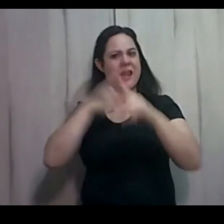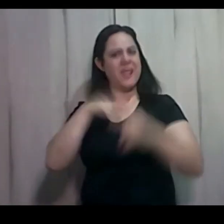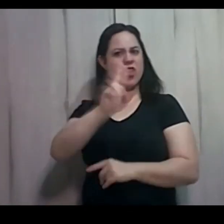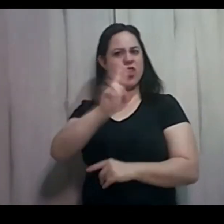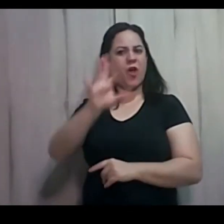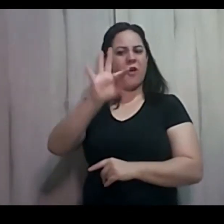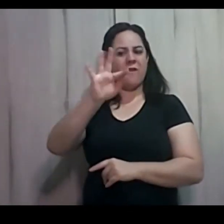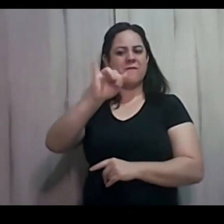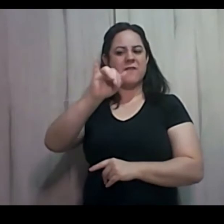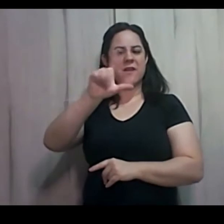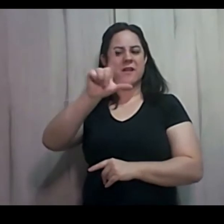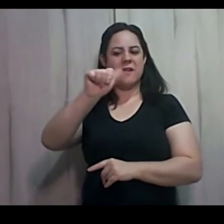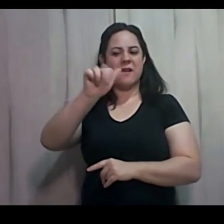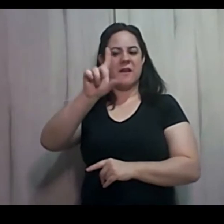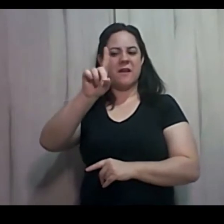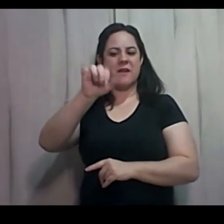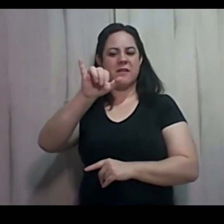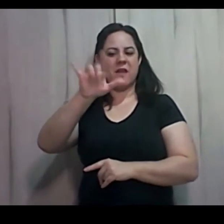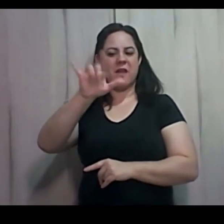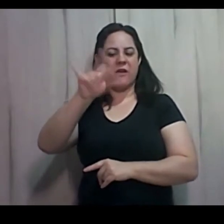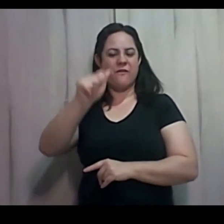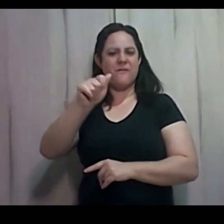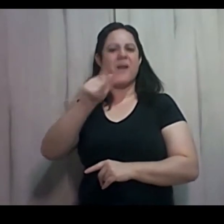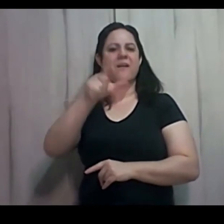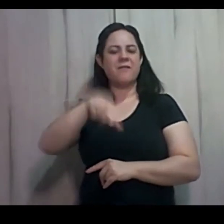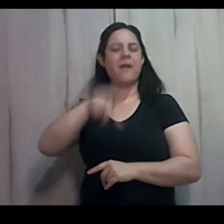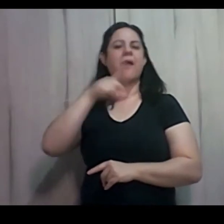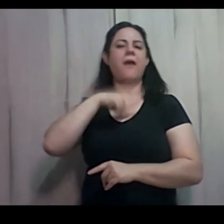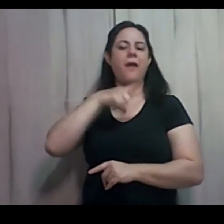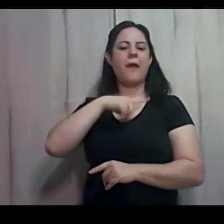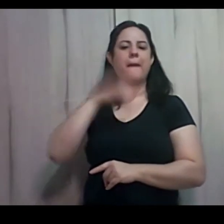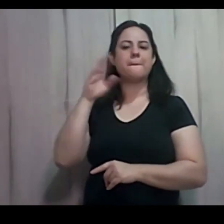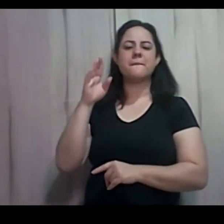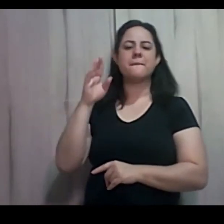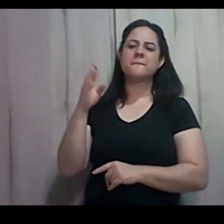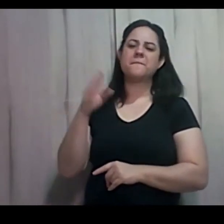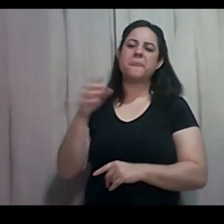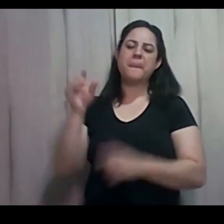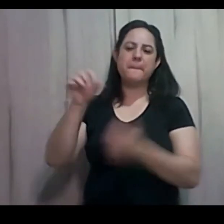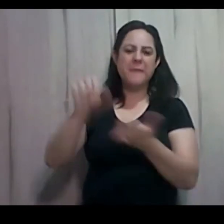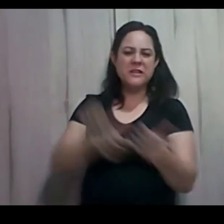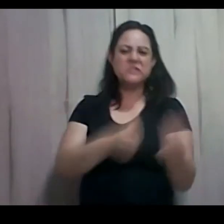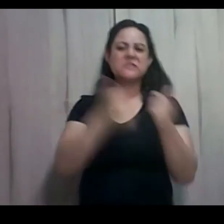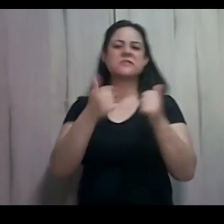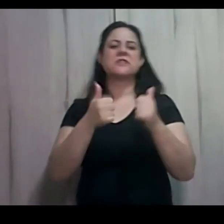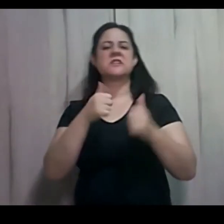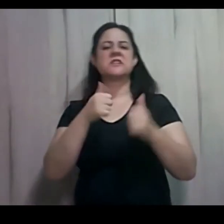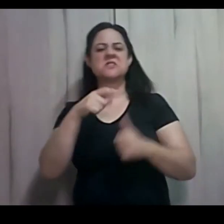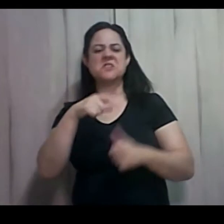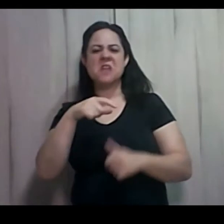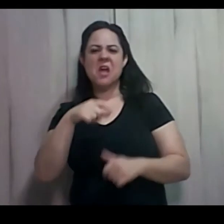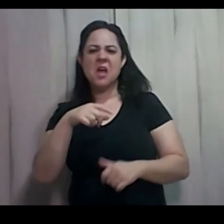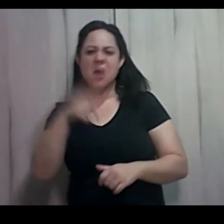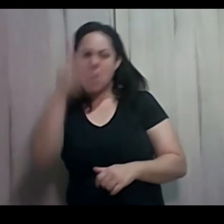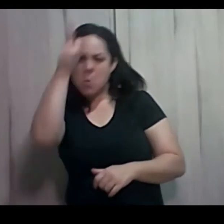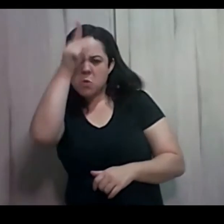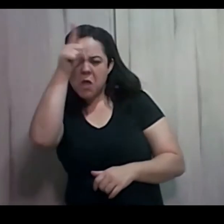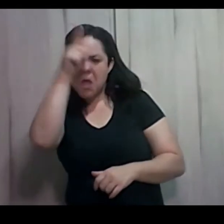Filadélfia, Luterana Filadélfia, Presbiteriana Filadélfia, Congregacional Filadélfia. Porque tem essa